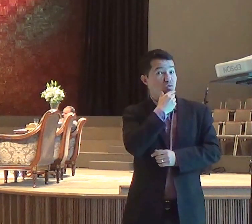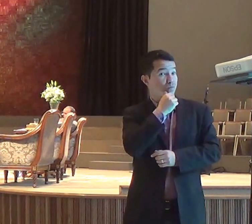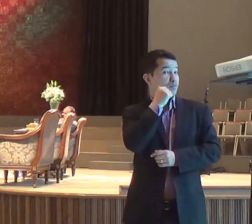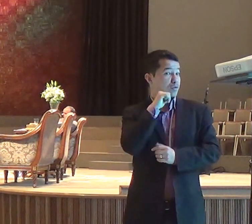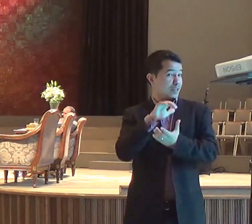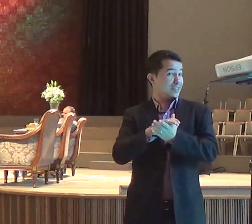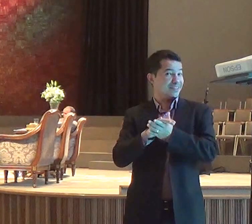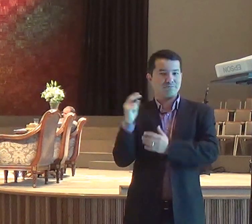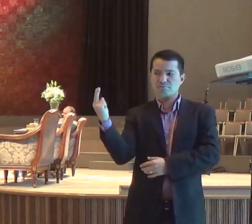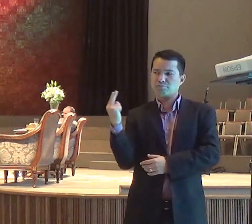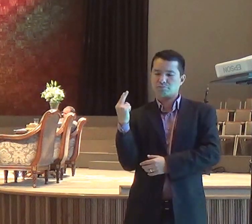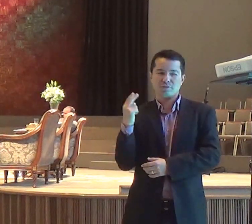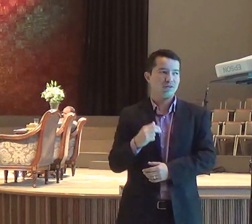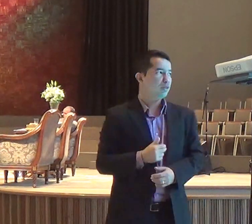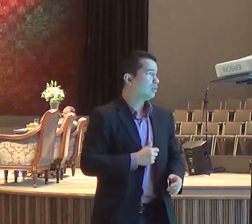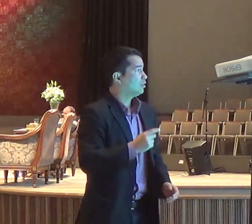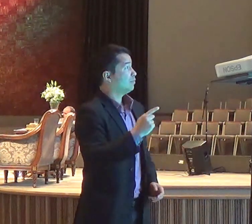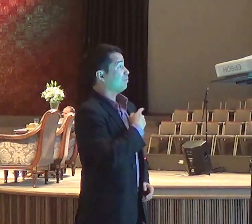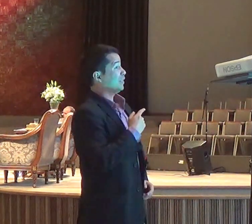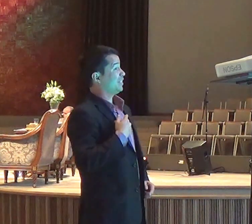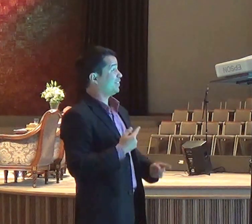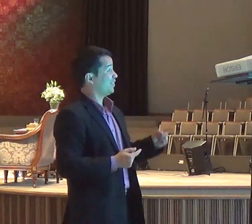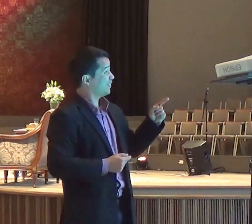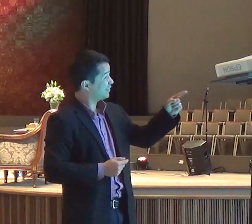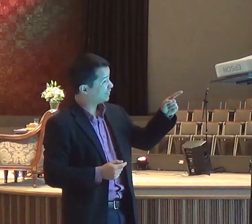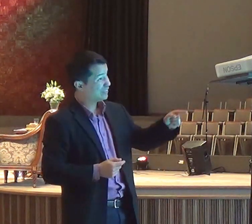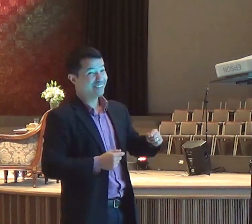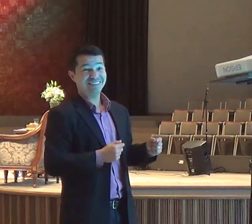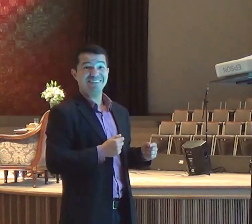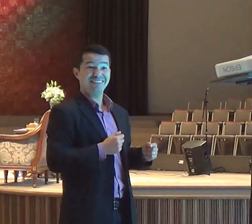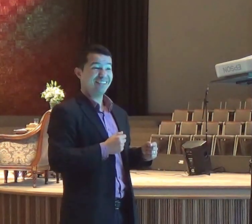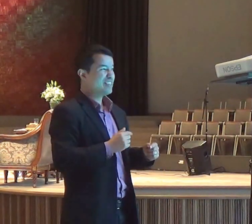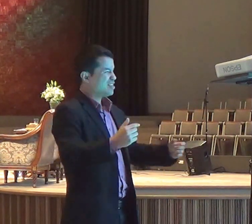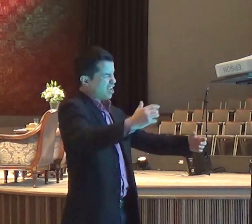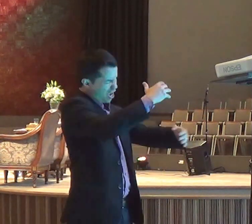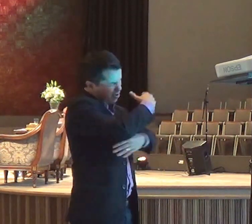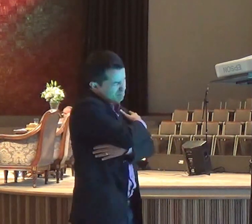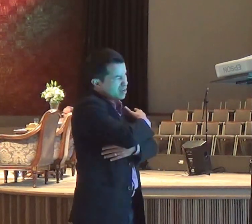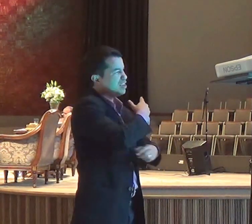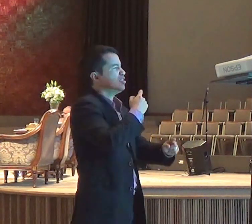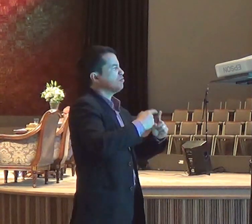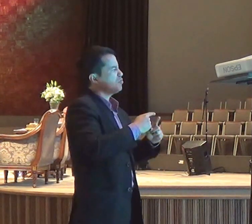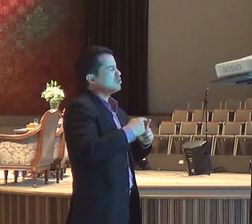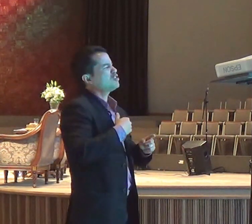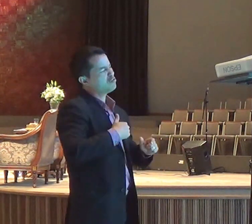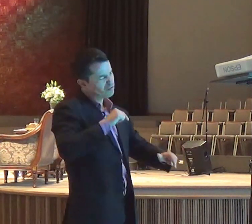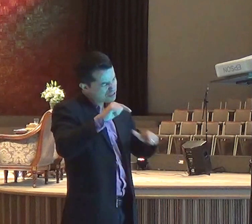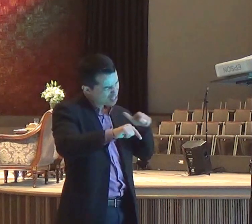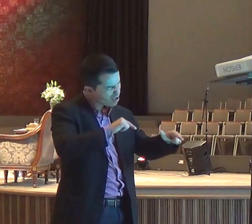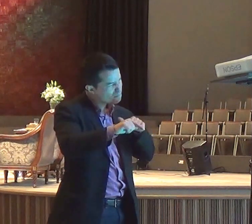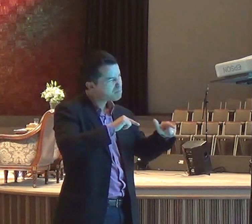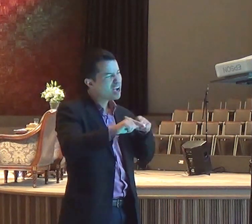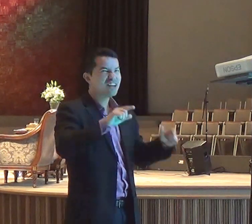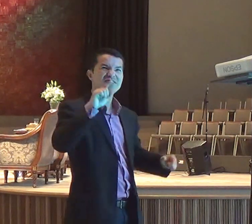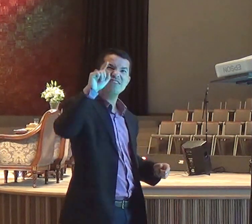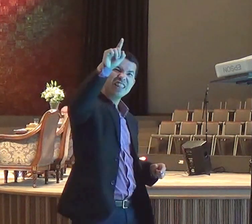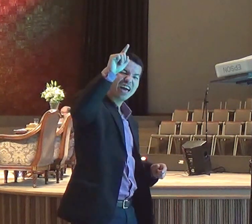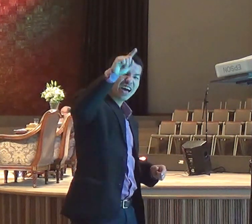vida, e eu olhei e falei, como? Eles moravam lá no norte, lá na região amazônica,